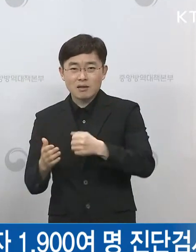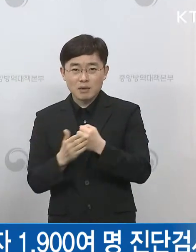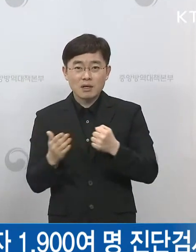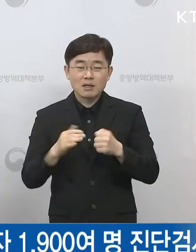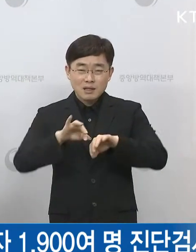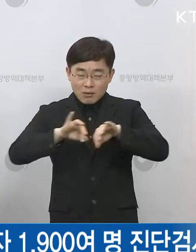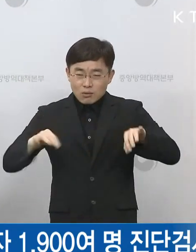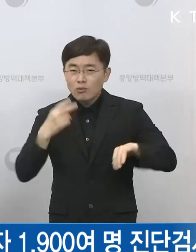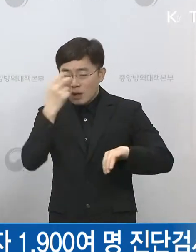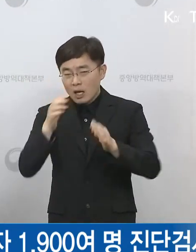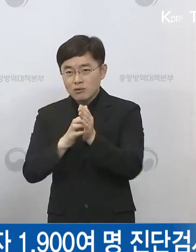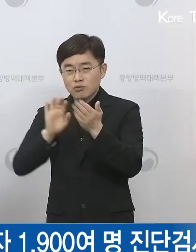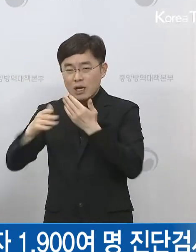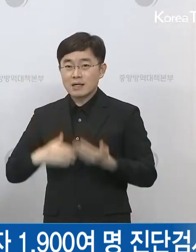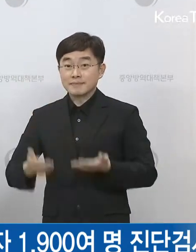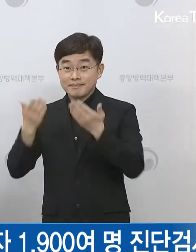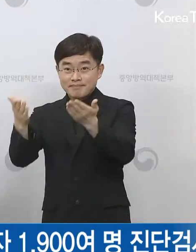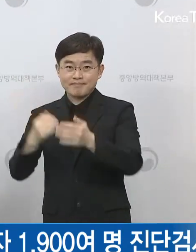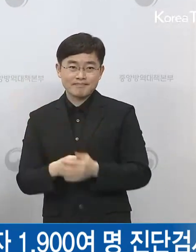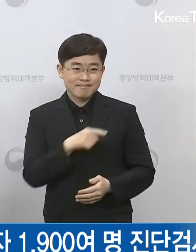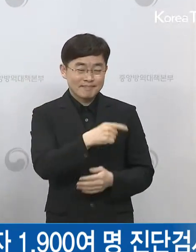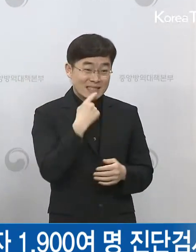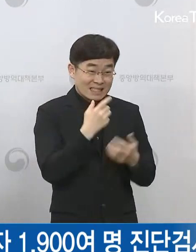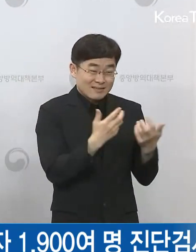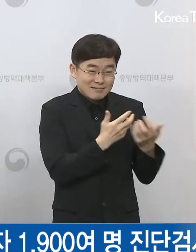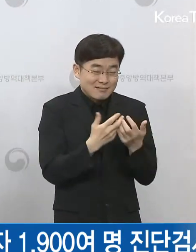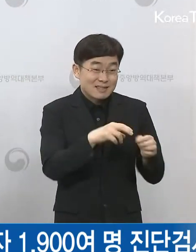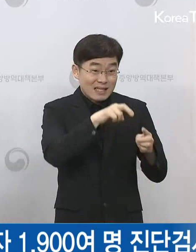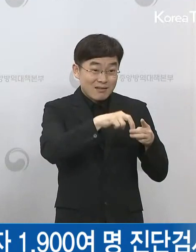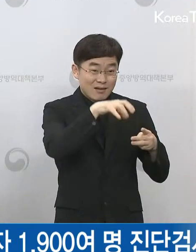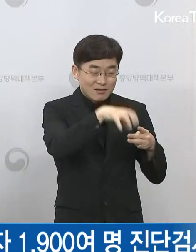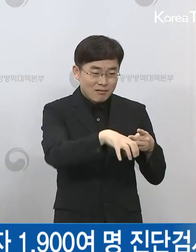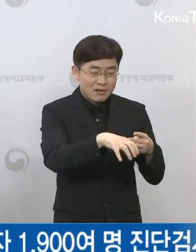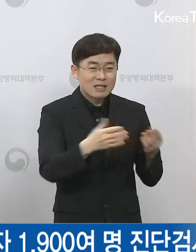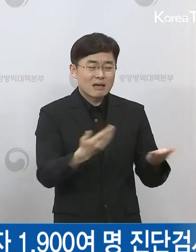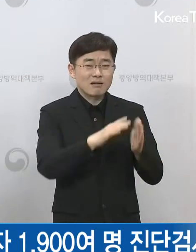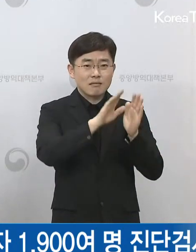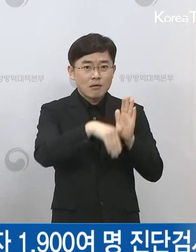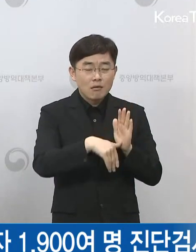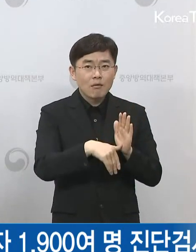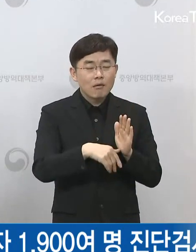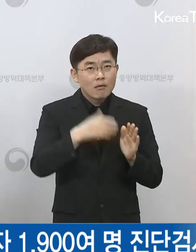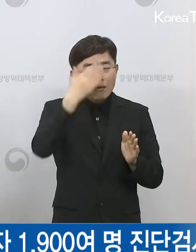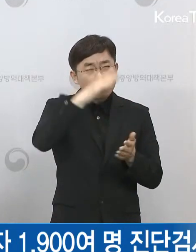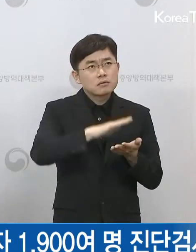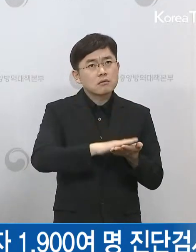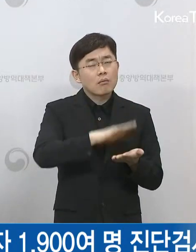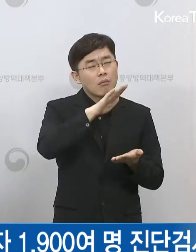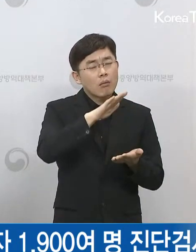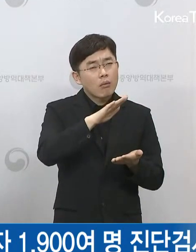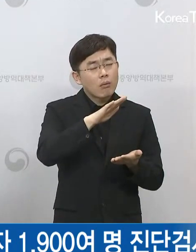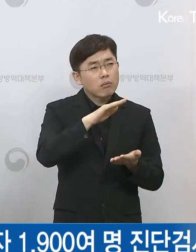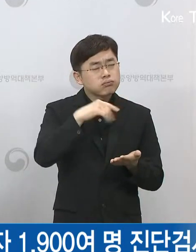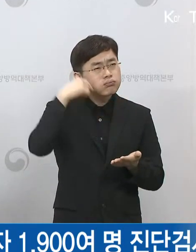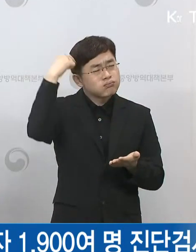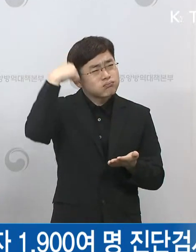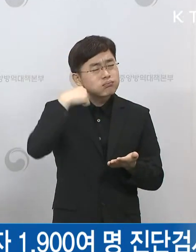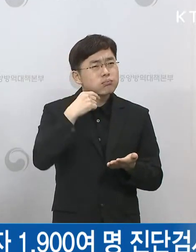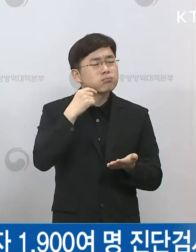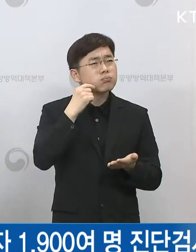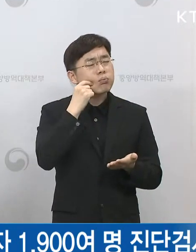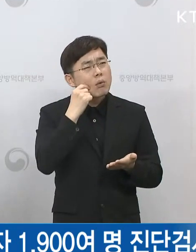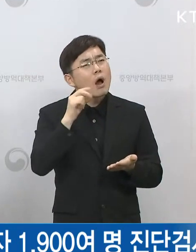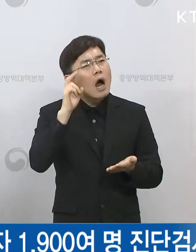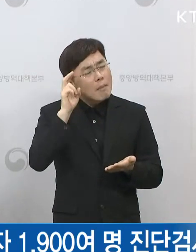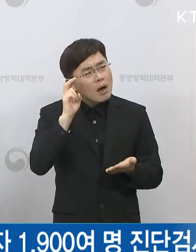온도가 좀 낮은 데서 근무를 하셔야 돼서 뭐 발열감이라거나 이런 걸 좀 못 느끼지 않았을까라는 그런 추정을